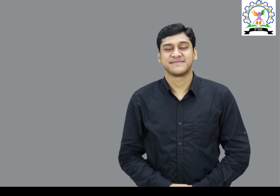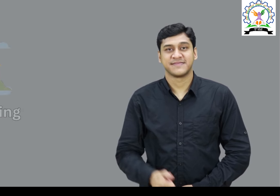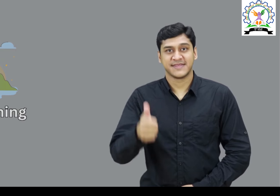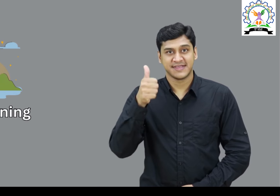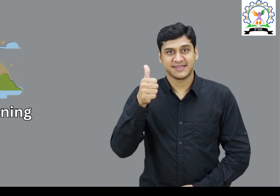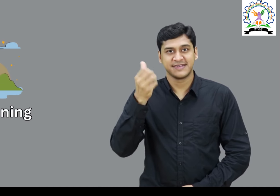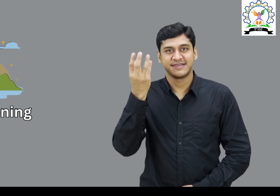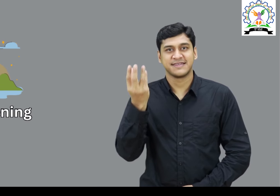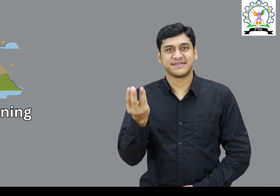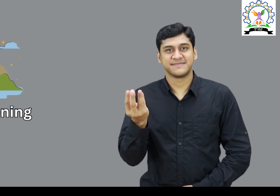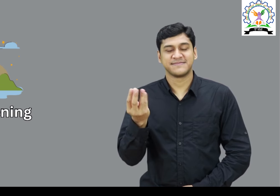गुड आफ्टुन इवनिंग